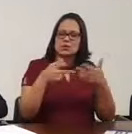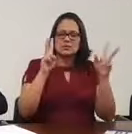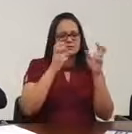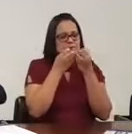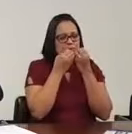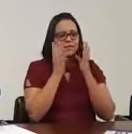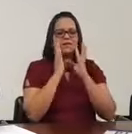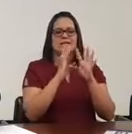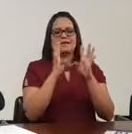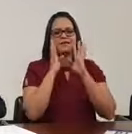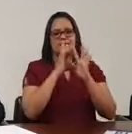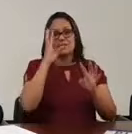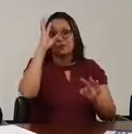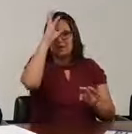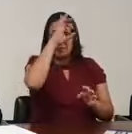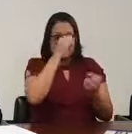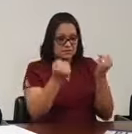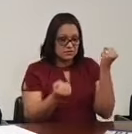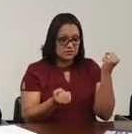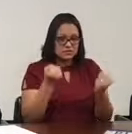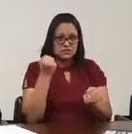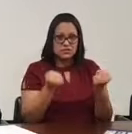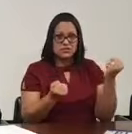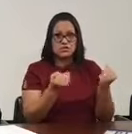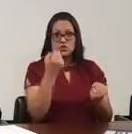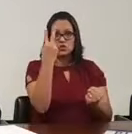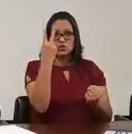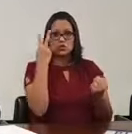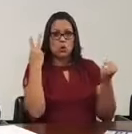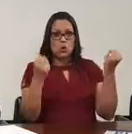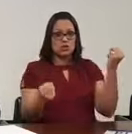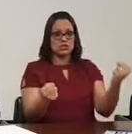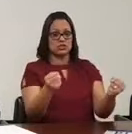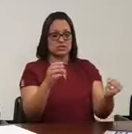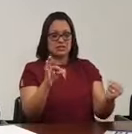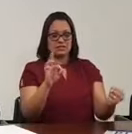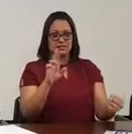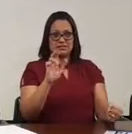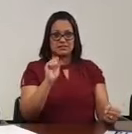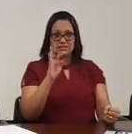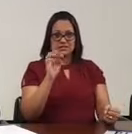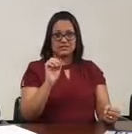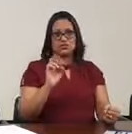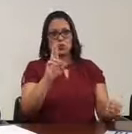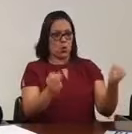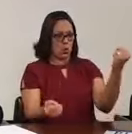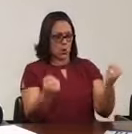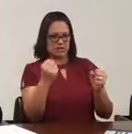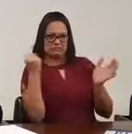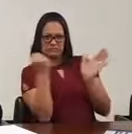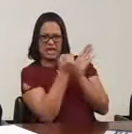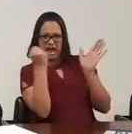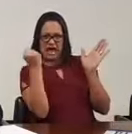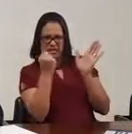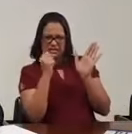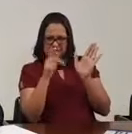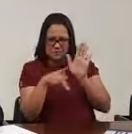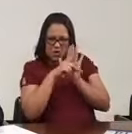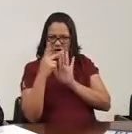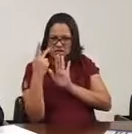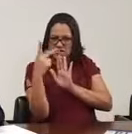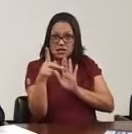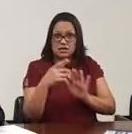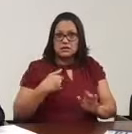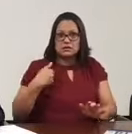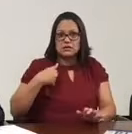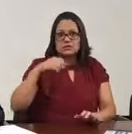bacana. Eu aprendi a dirigir, inclusive, em dois tratores, um Valmet e outro Massa Efex, da fazenda. Olha, com 9